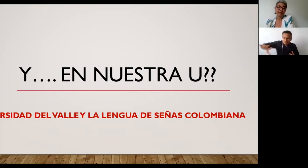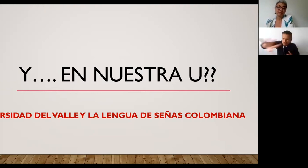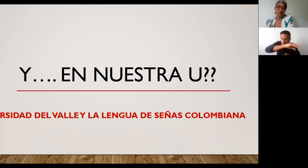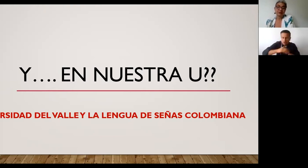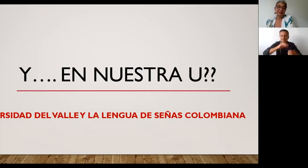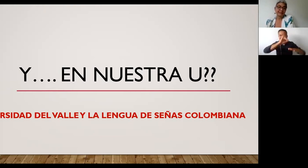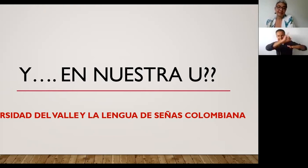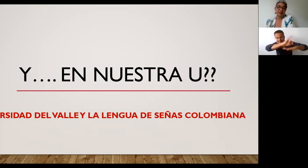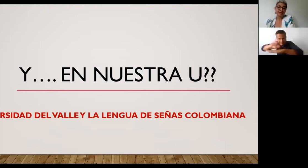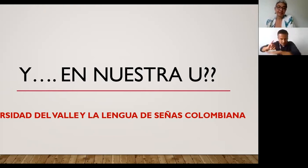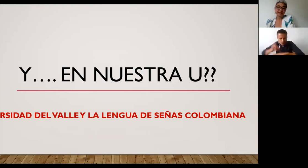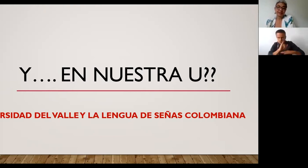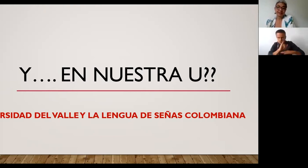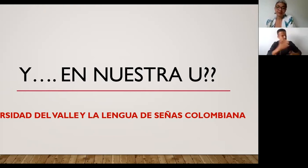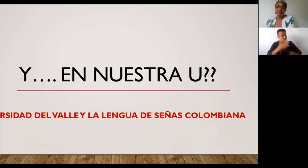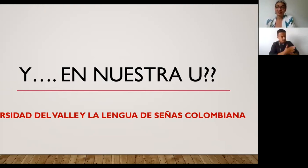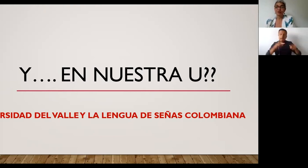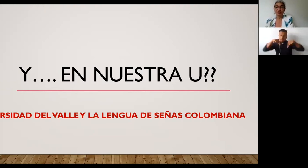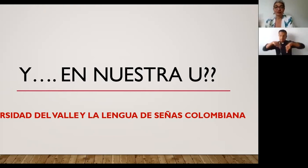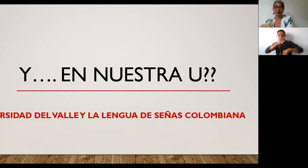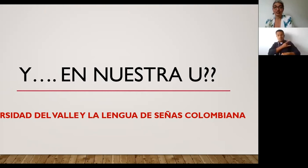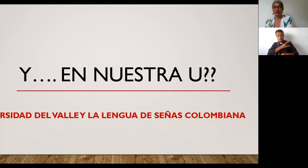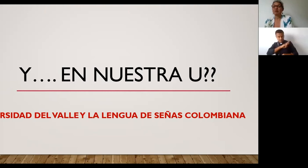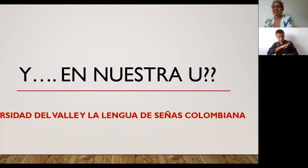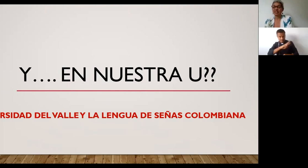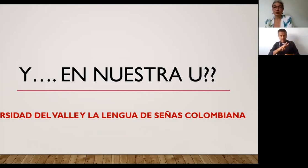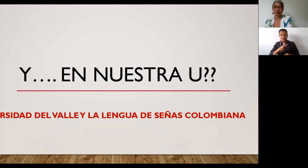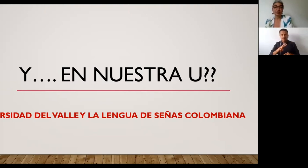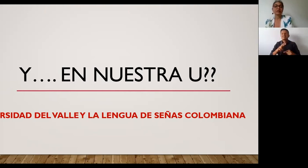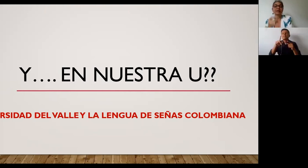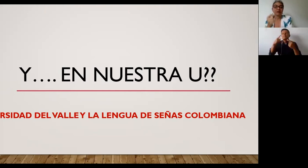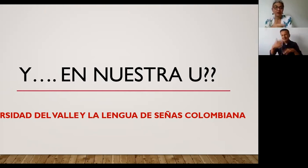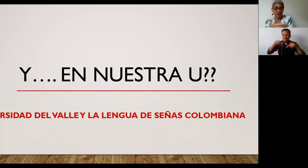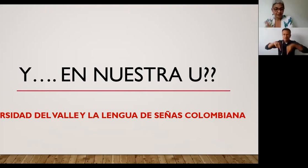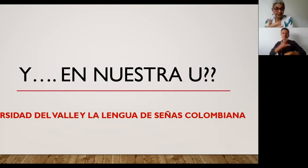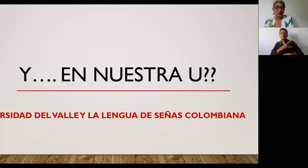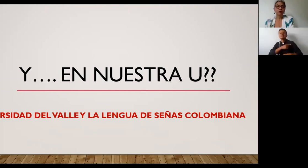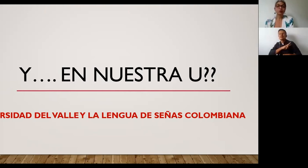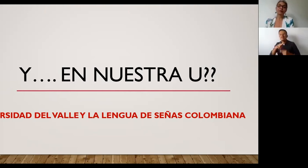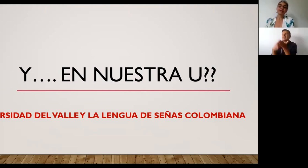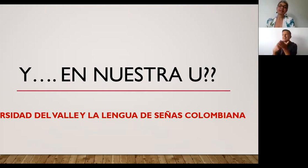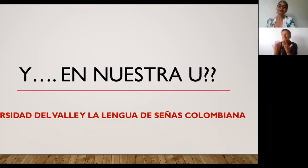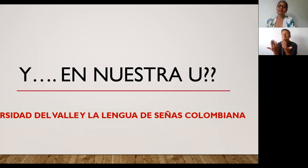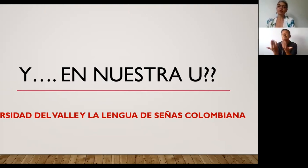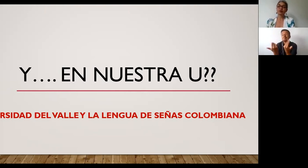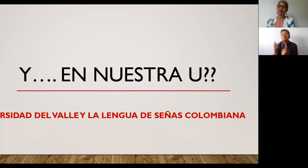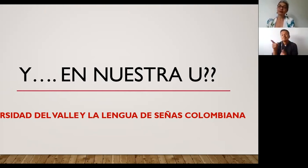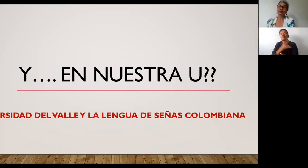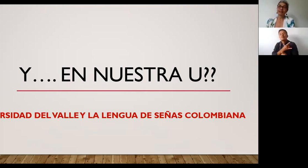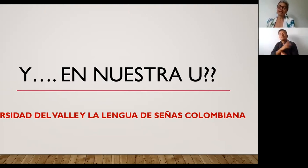pues la universidad del valle tiene que también es como si la fuéramos a llamar al banquillo hoy a ver entonces univalle que ha pasado con usted frente